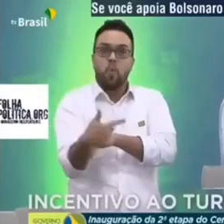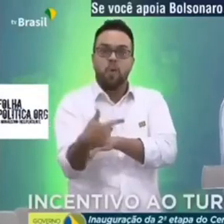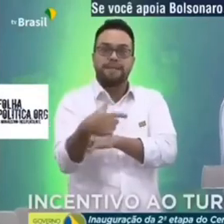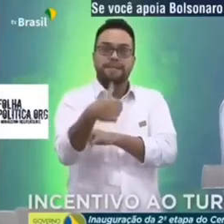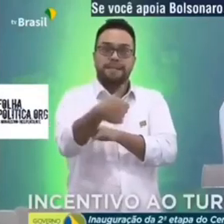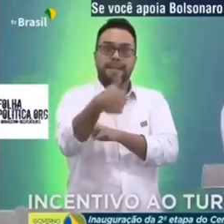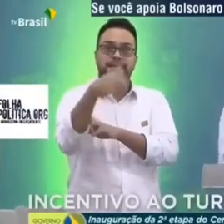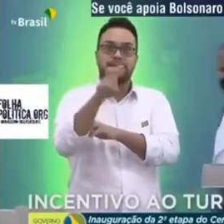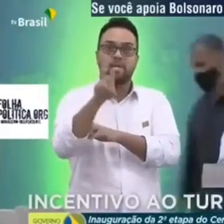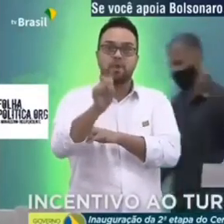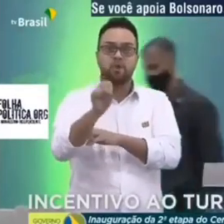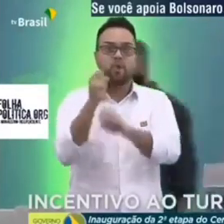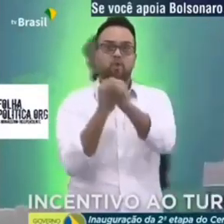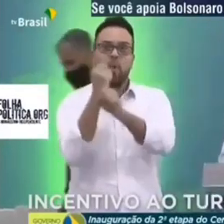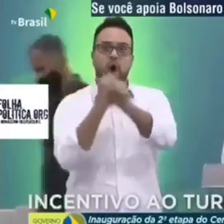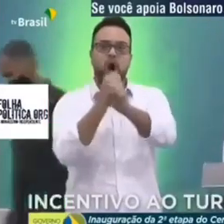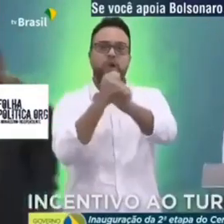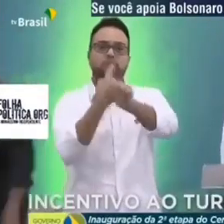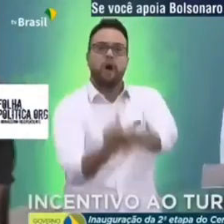anteriores